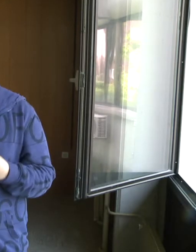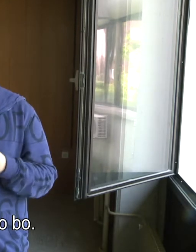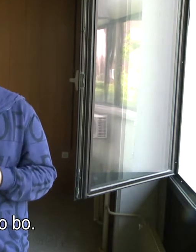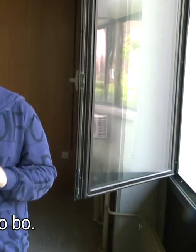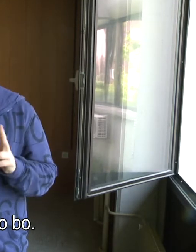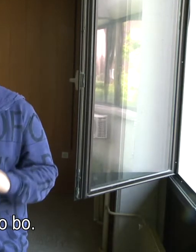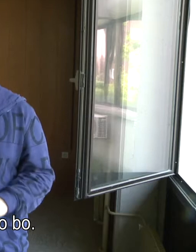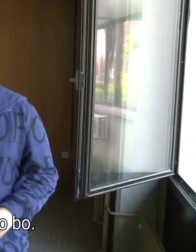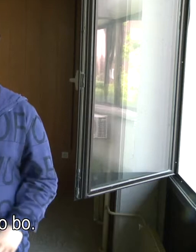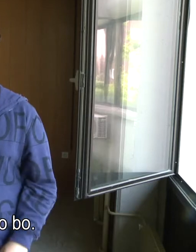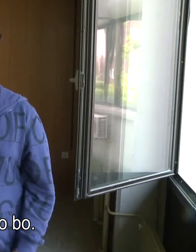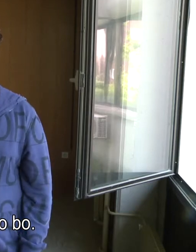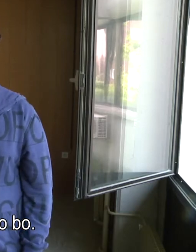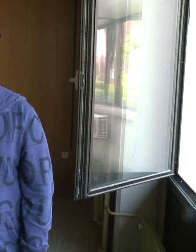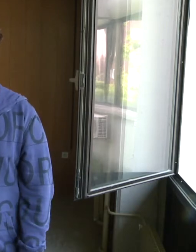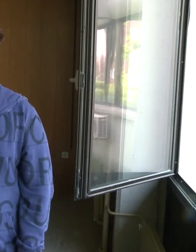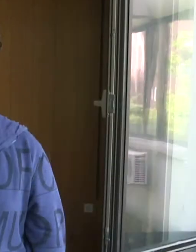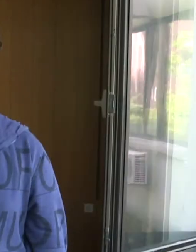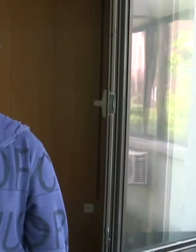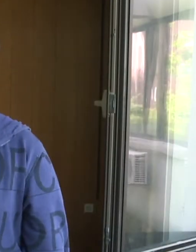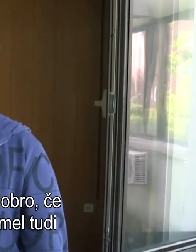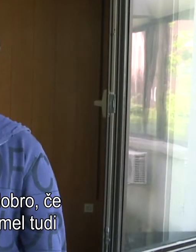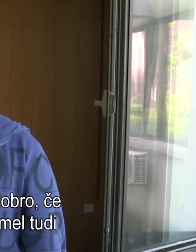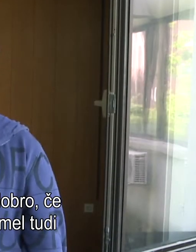V štiriletnih srednje.